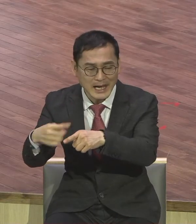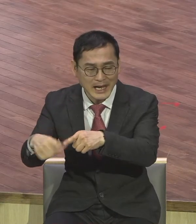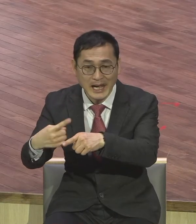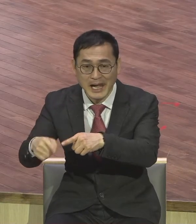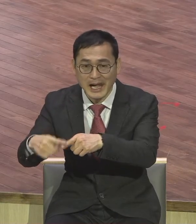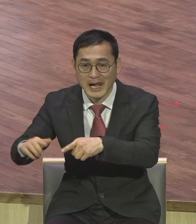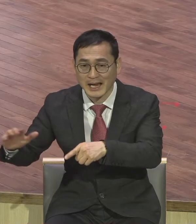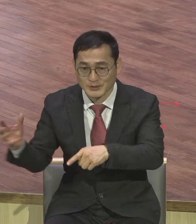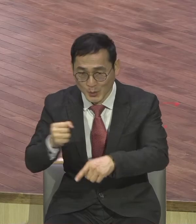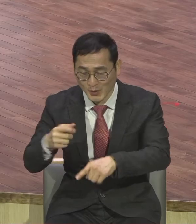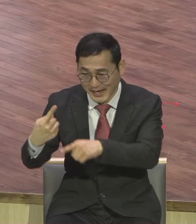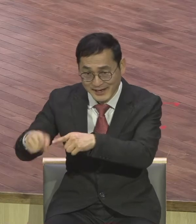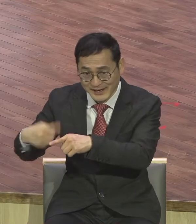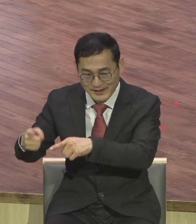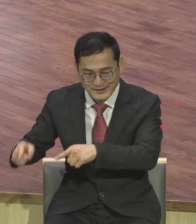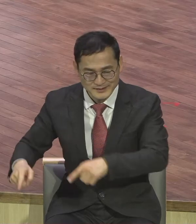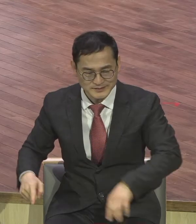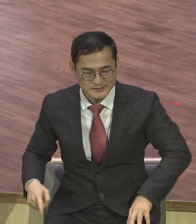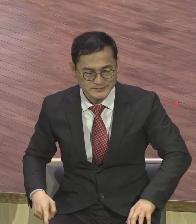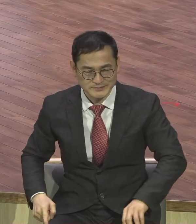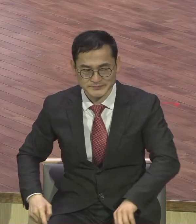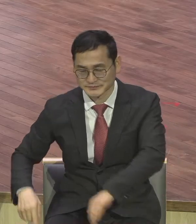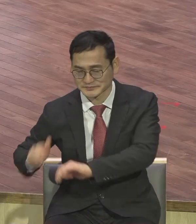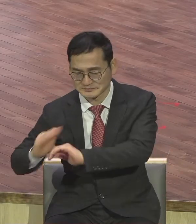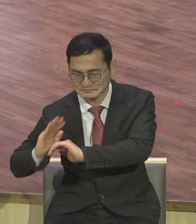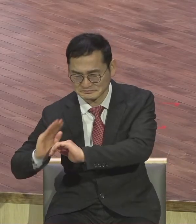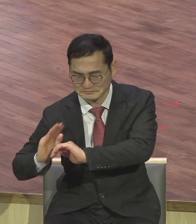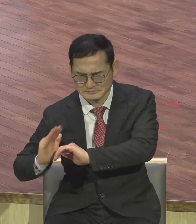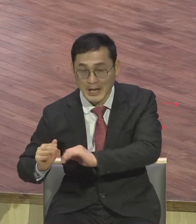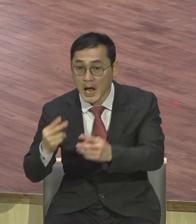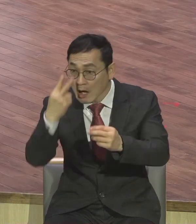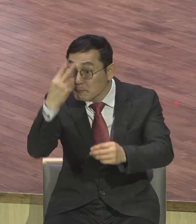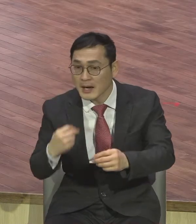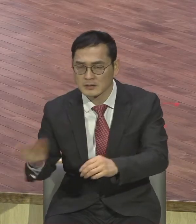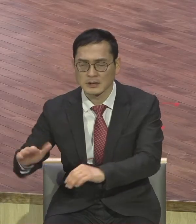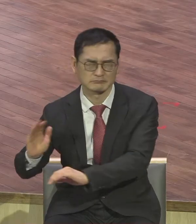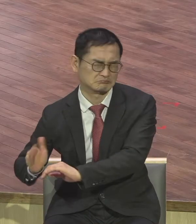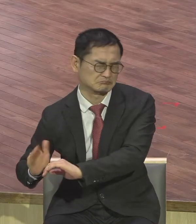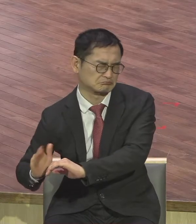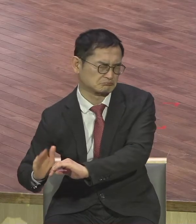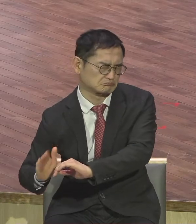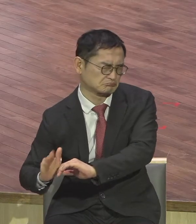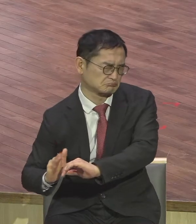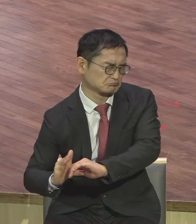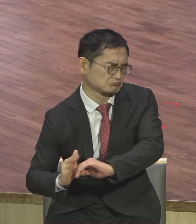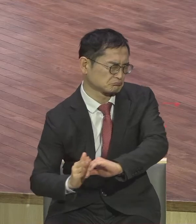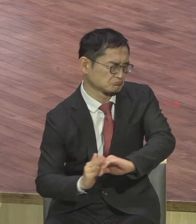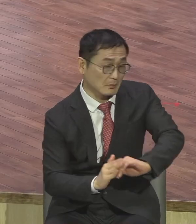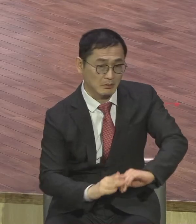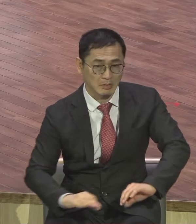칼을 가지고 어만 걸 안 만들어내요 안 보이는데 이걸 가지고 아예 보지한 풍선도 만들고